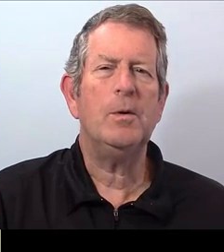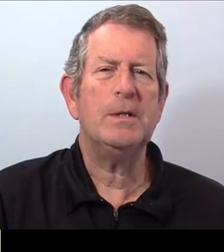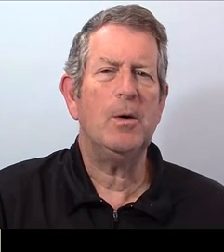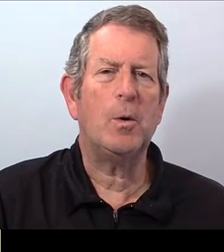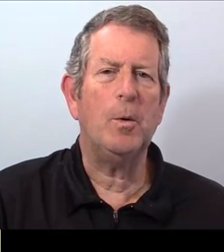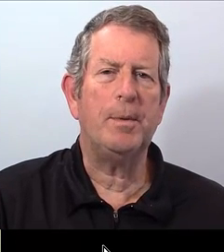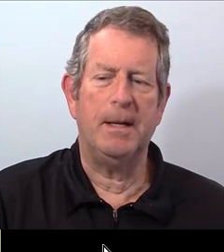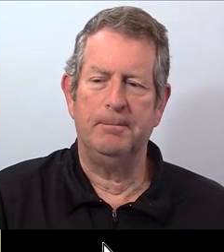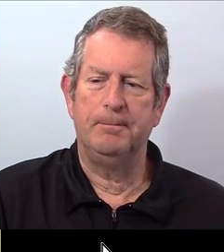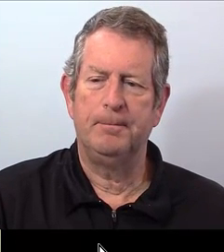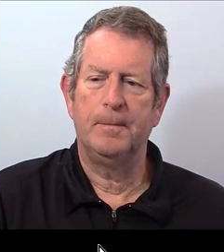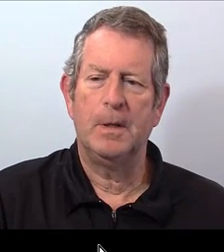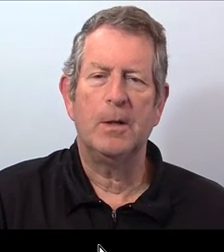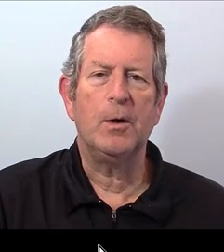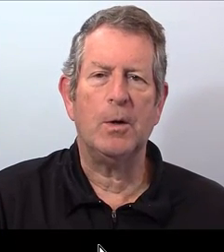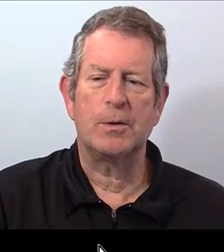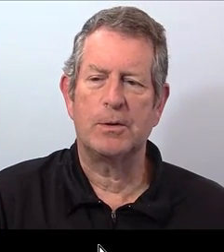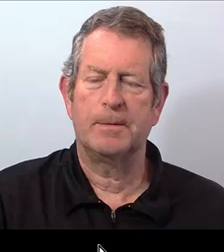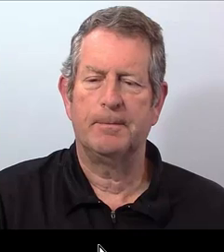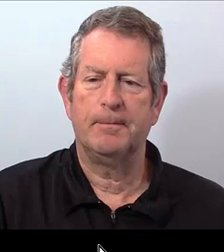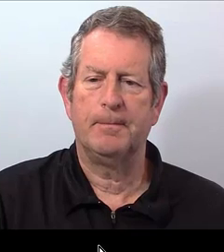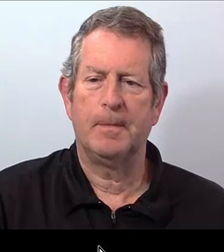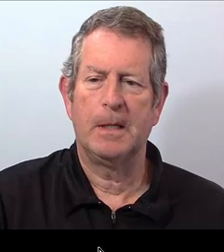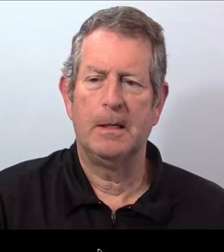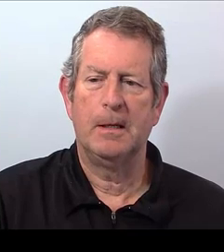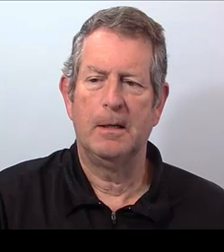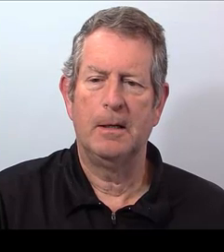No se lo compren. 2.